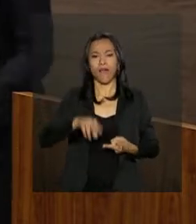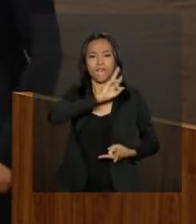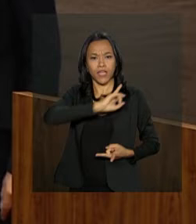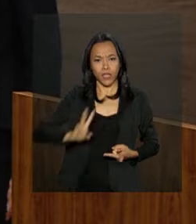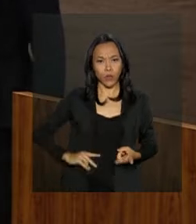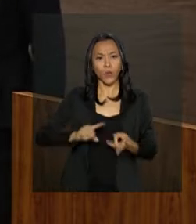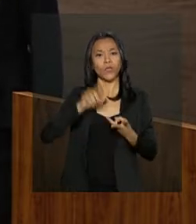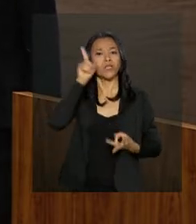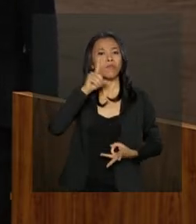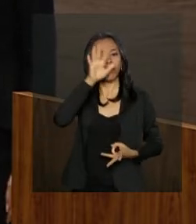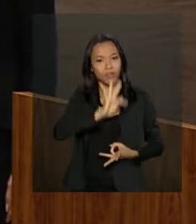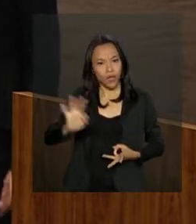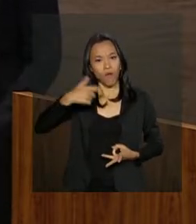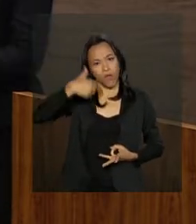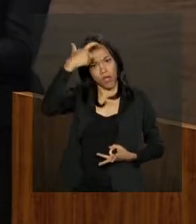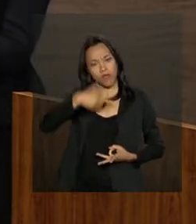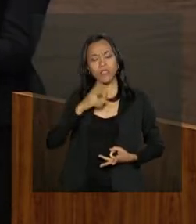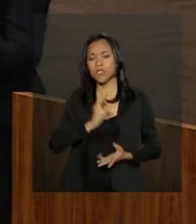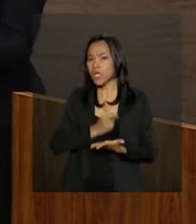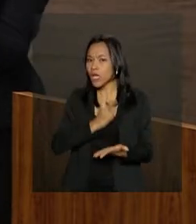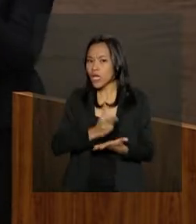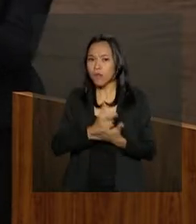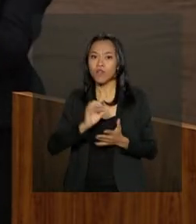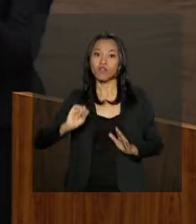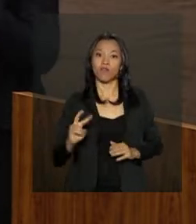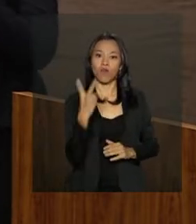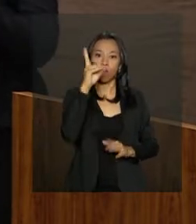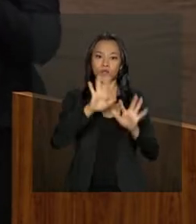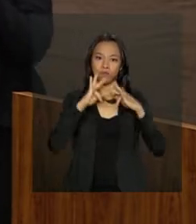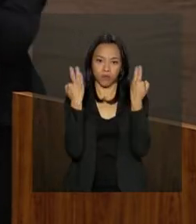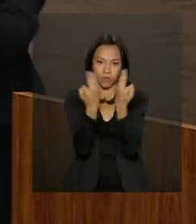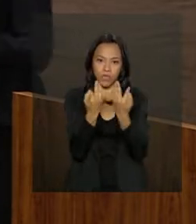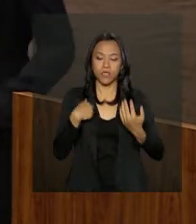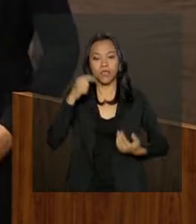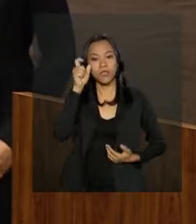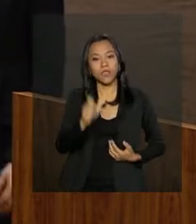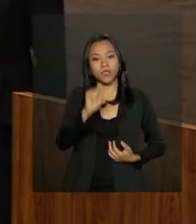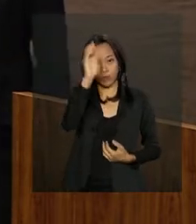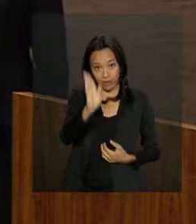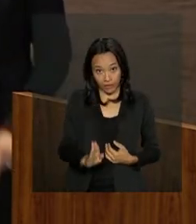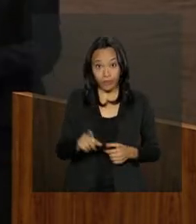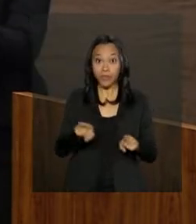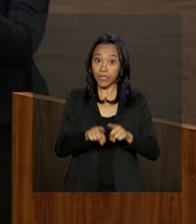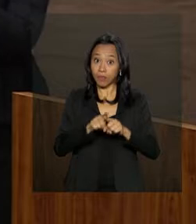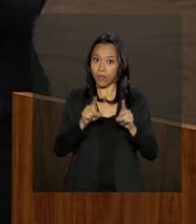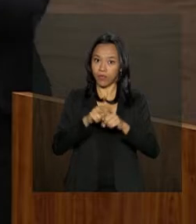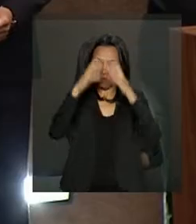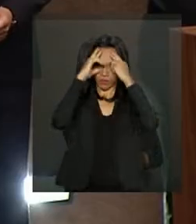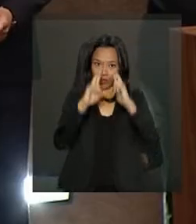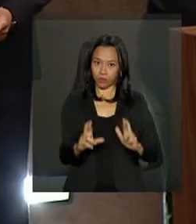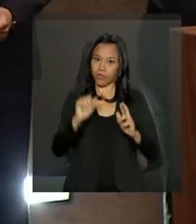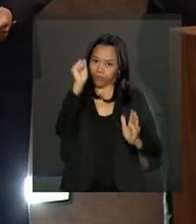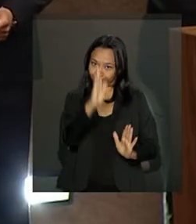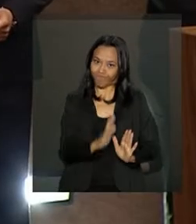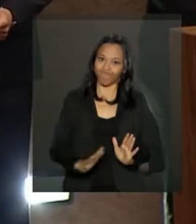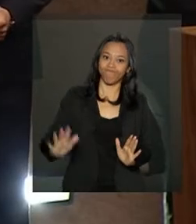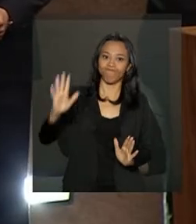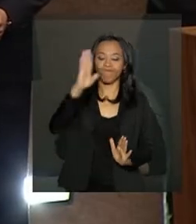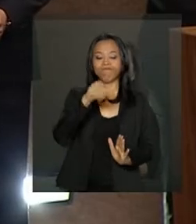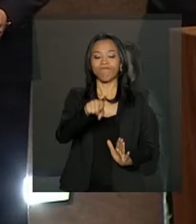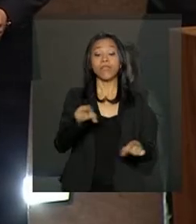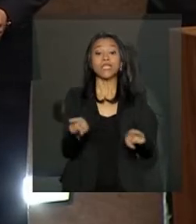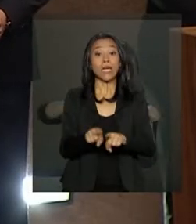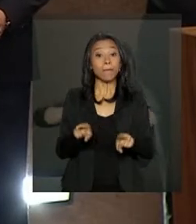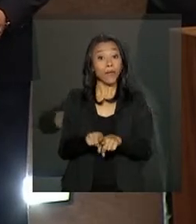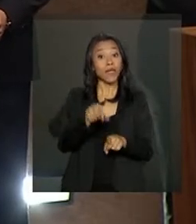sempre me pautei pela defesa dos valores da família, pelos interesses do Brasil e pela soberania nacional. O presidente eleito